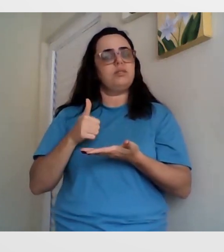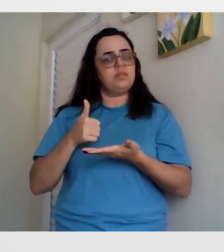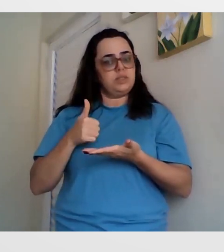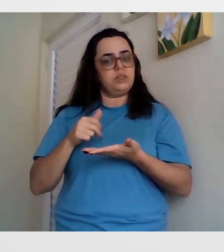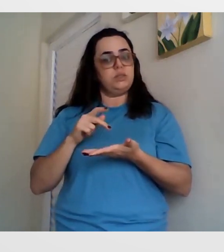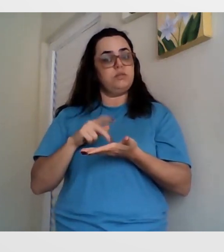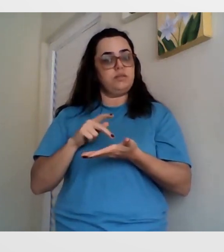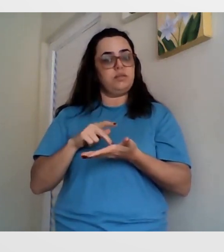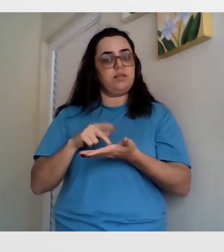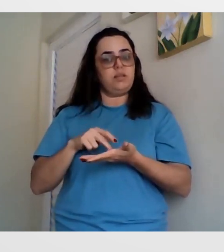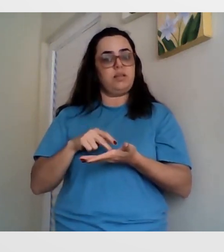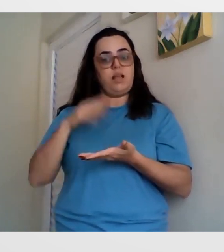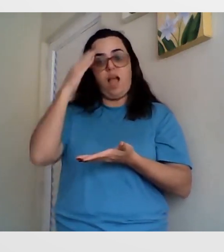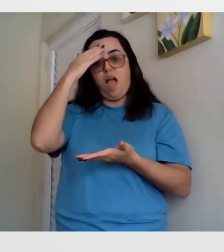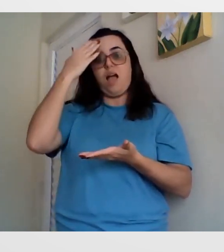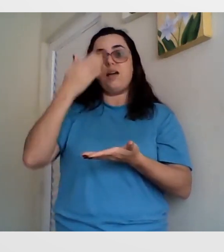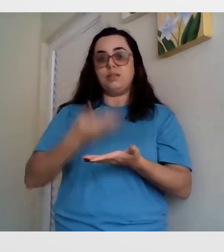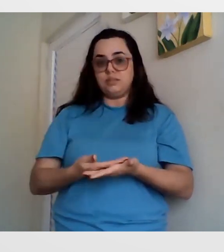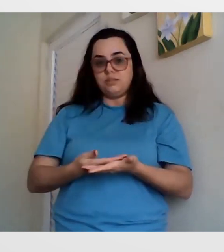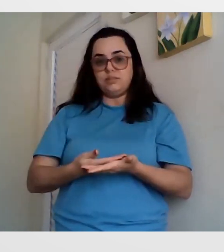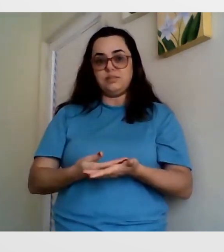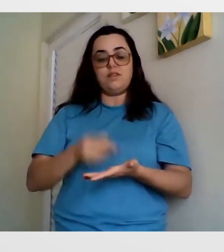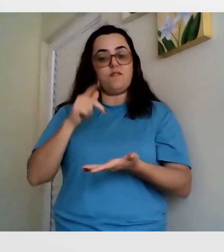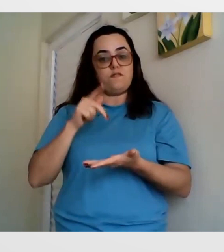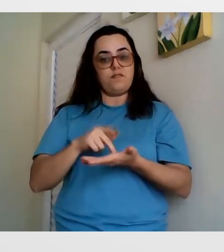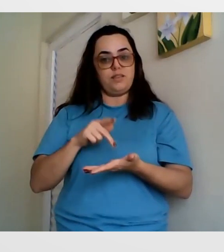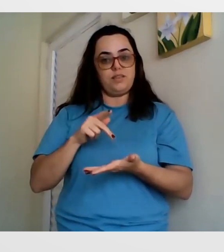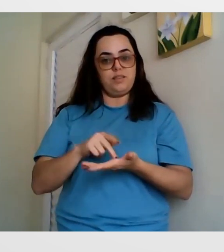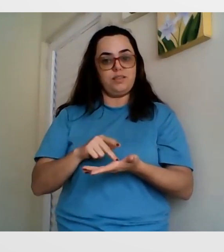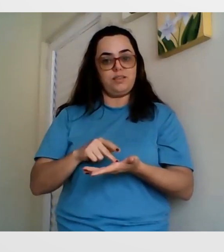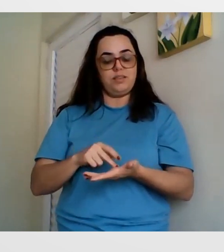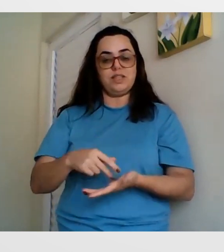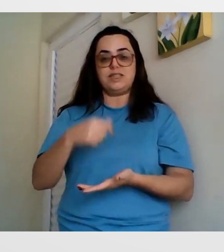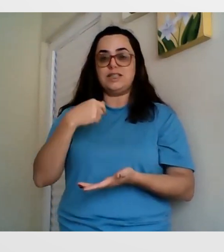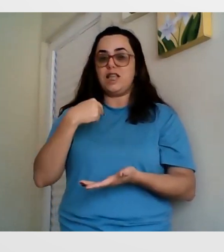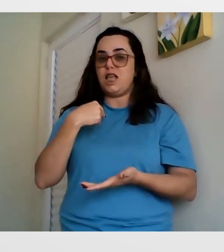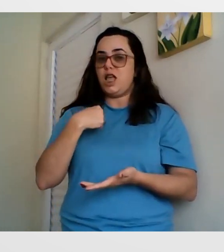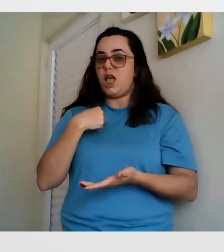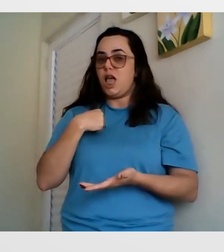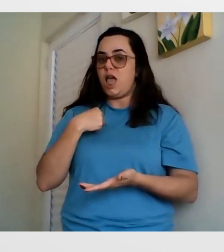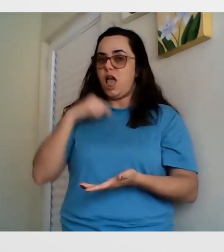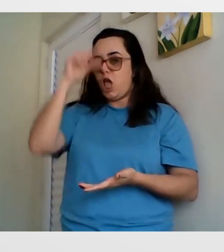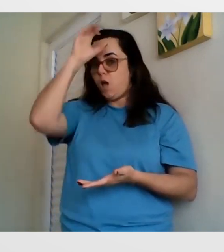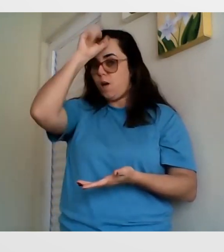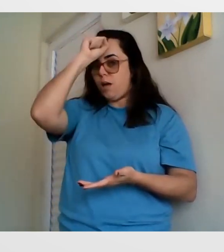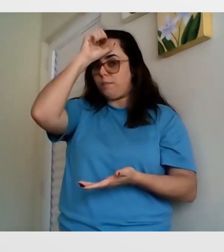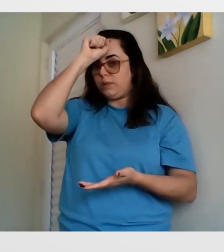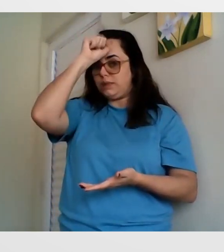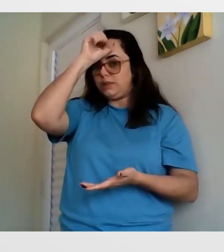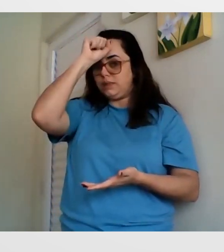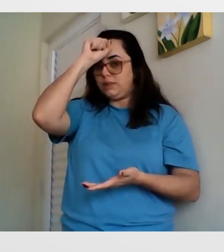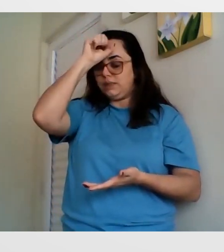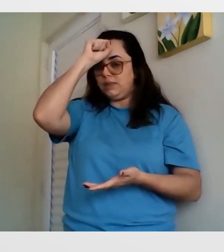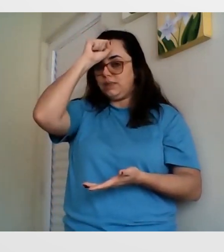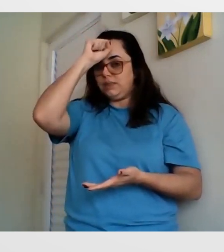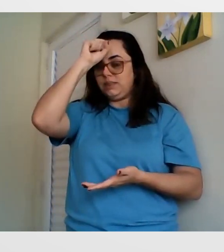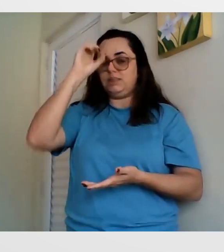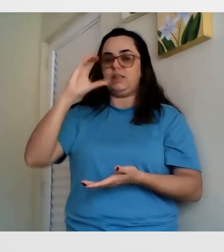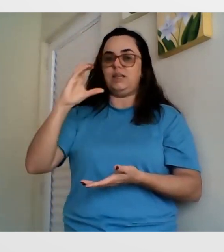Eu consegui aprender, eu acreditei no método. E, assim, foi muito bom para mim. Eu consegui aprender de verdade. Por exemplo, eu consegui